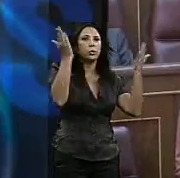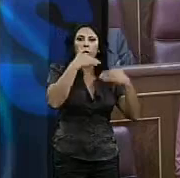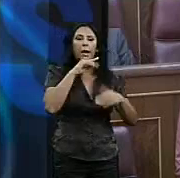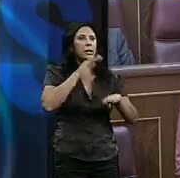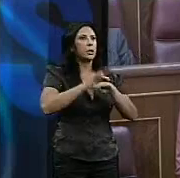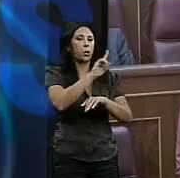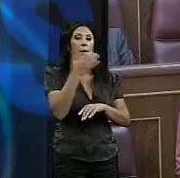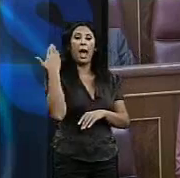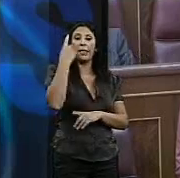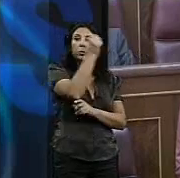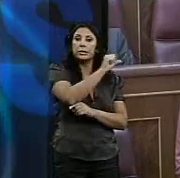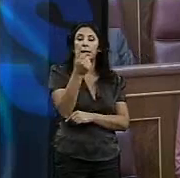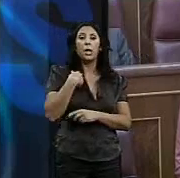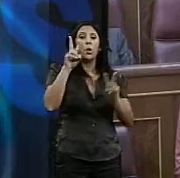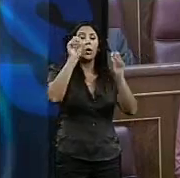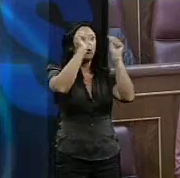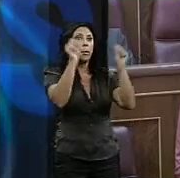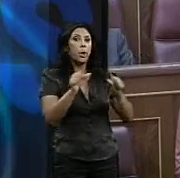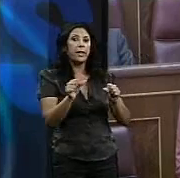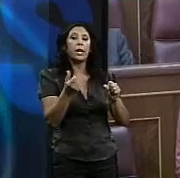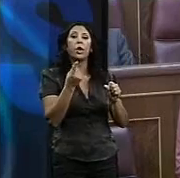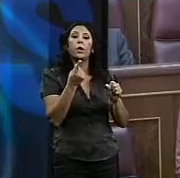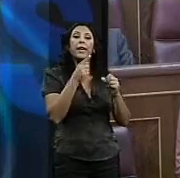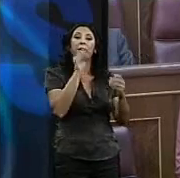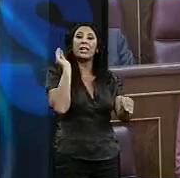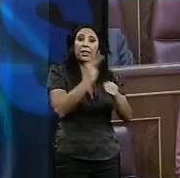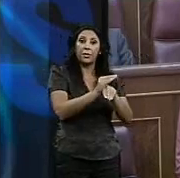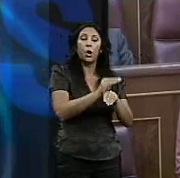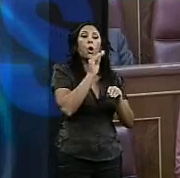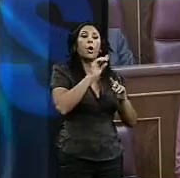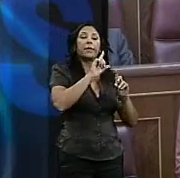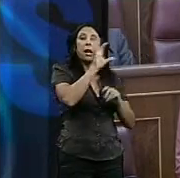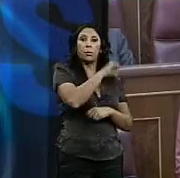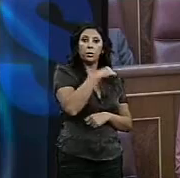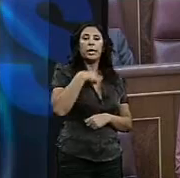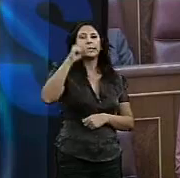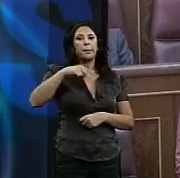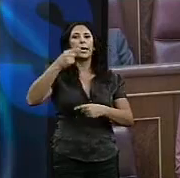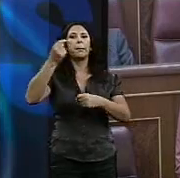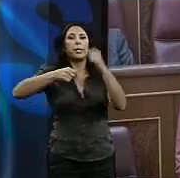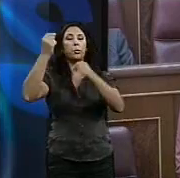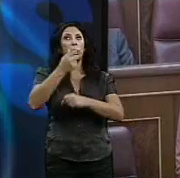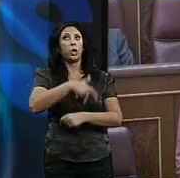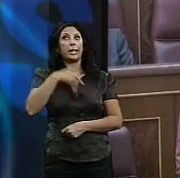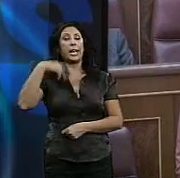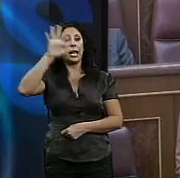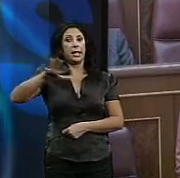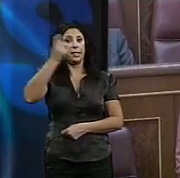aprobado el nuevo modelo de financiación autonómica han aprobado los presupuestos generales del Estado nada más y nada menos